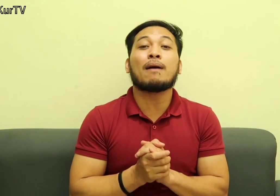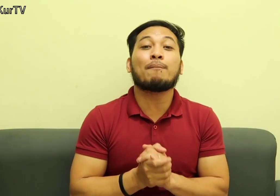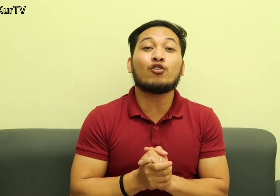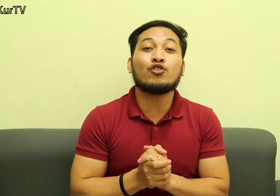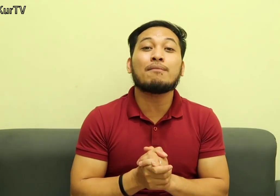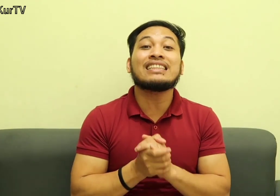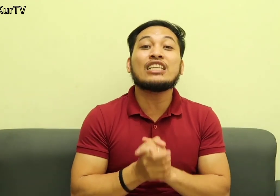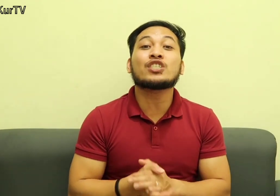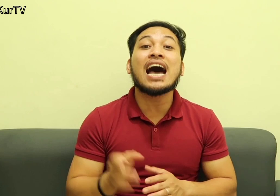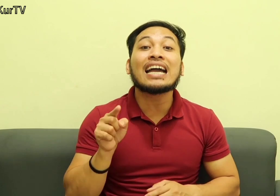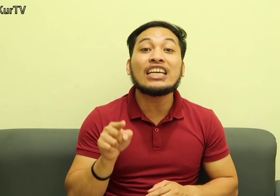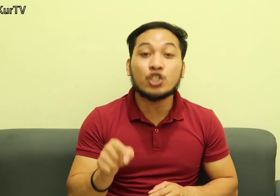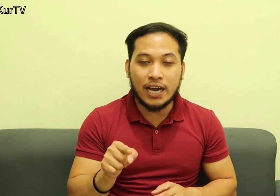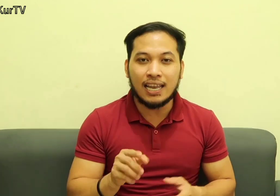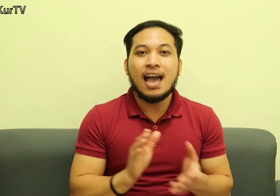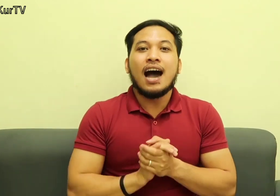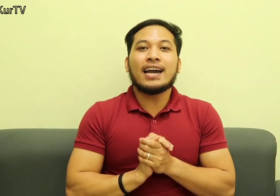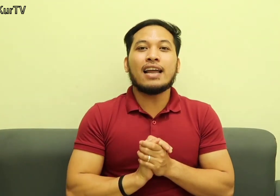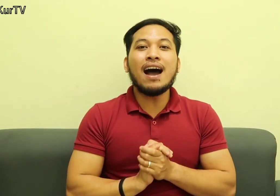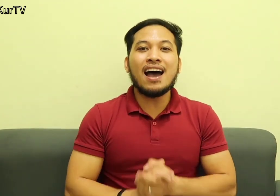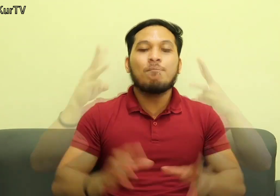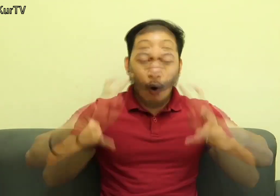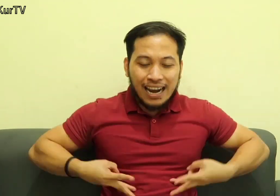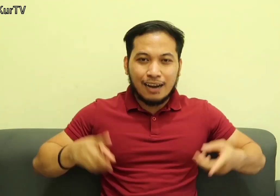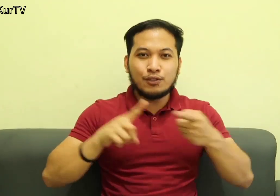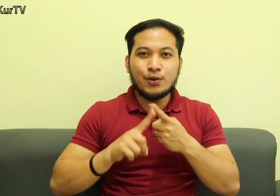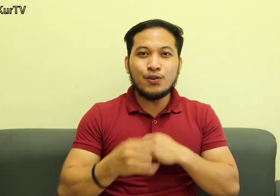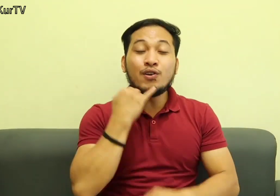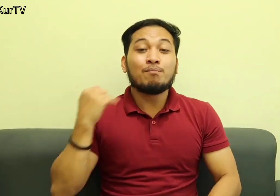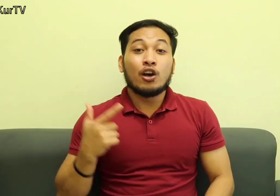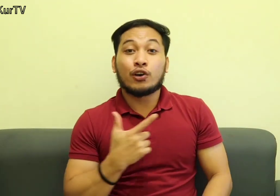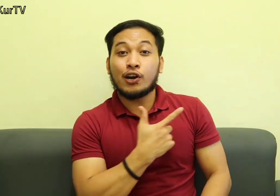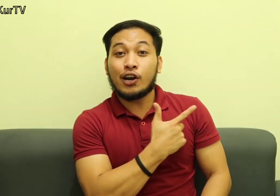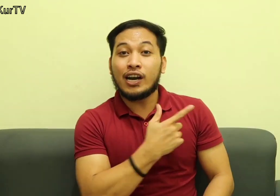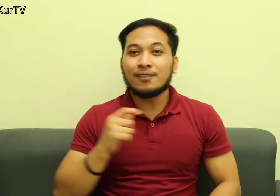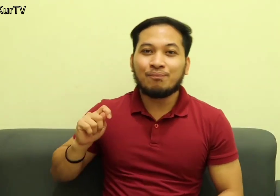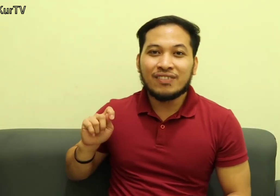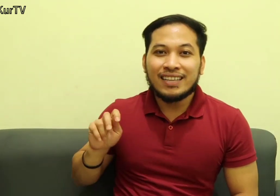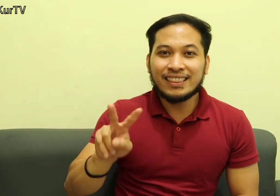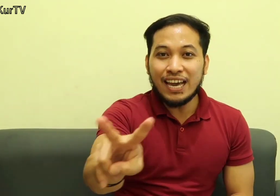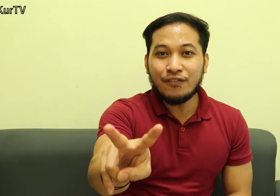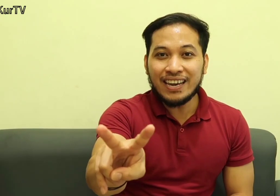mapapanood nyo lamang dito sa aking channel kaya naman welcome to CURT TV